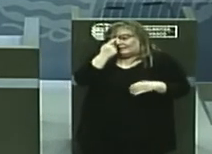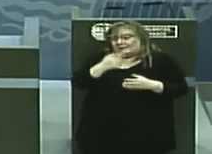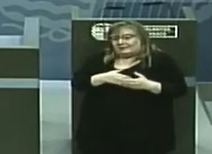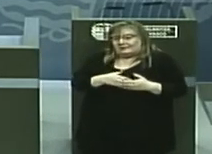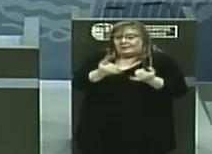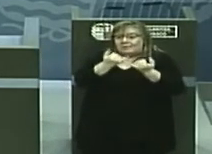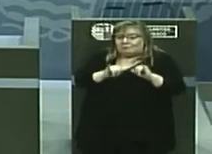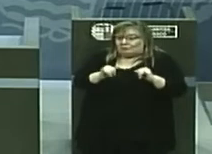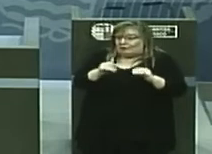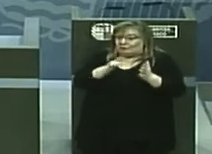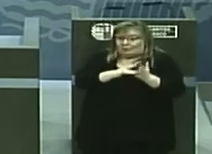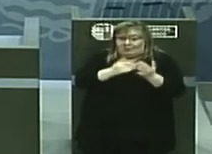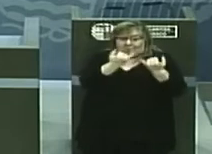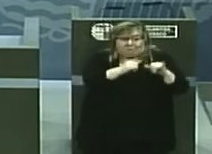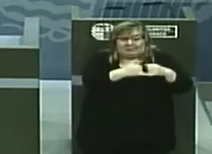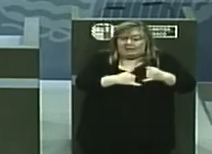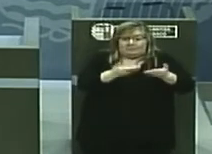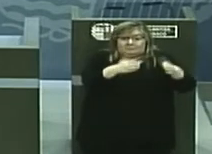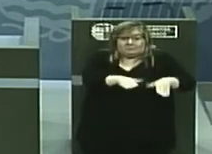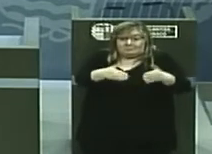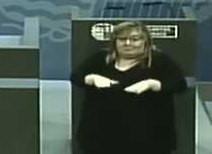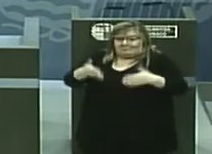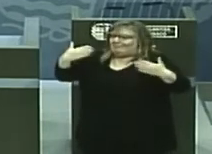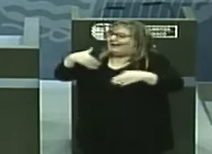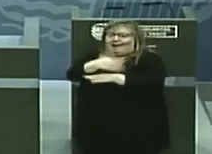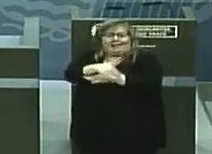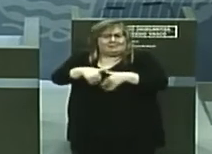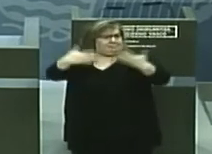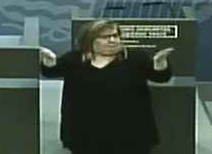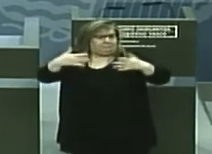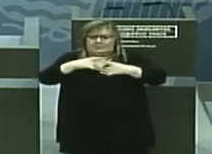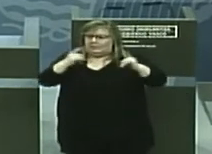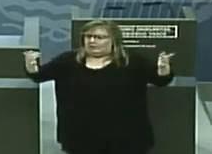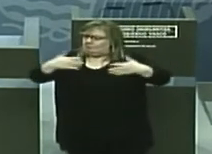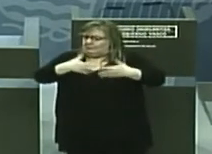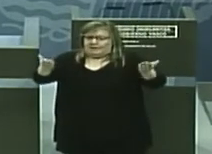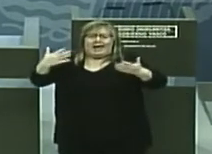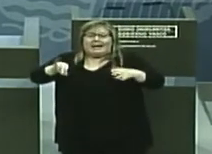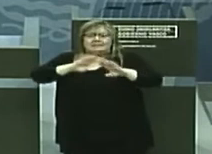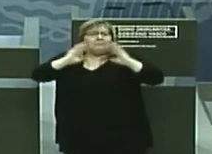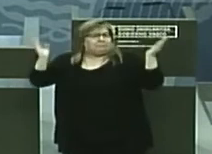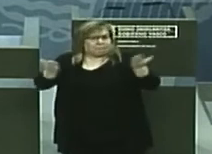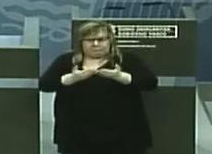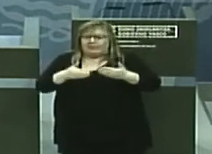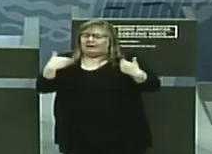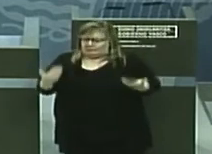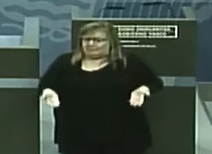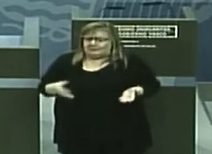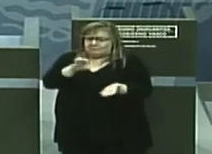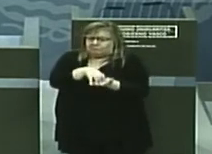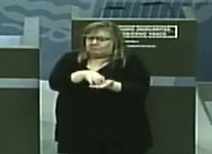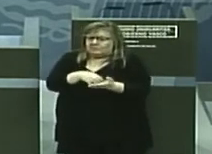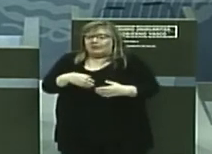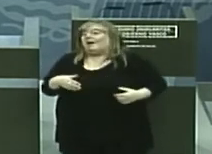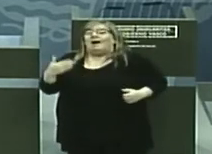han sido tanto al aire libre, vamos a decir, incluso en sitios cerrados. Recordemos